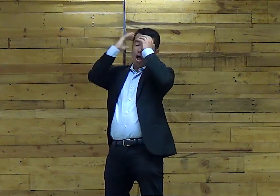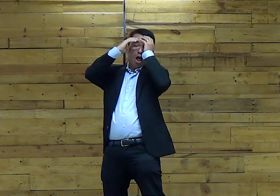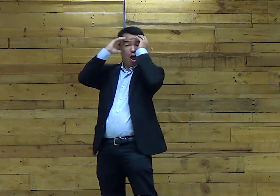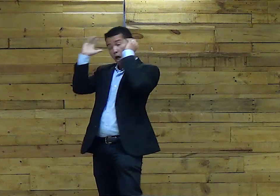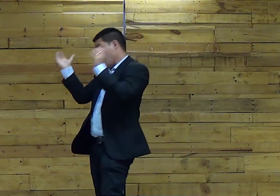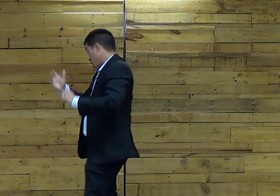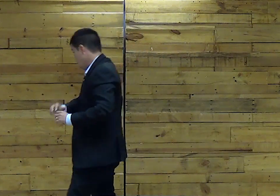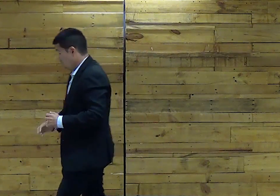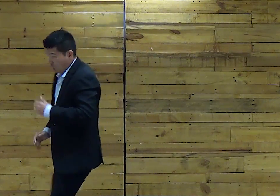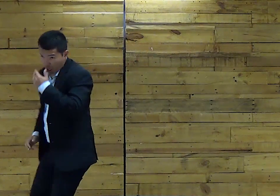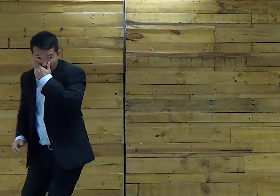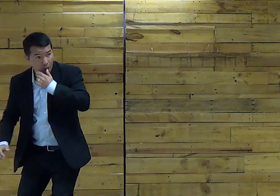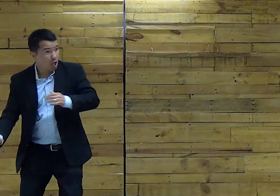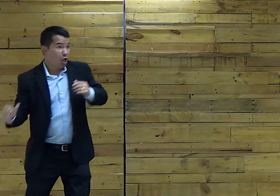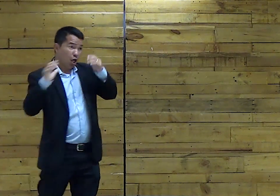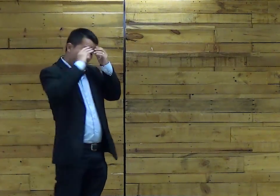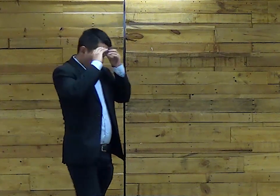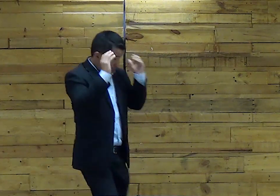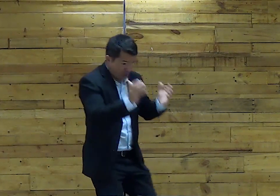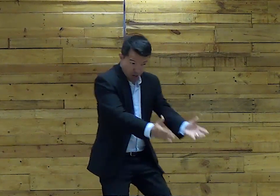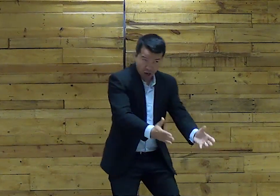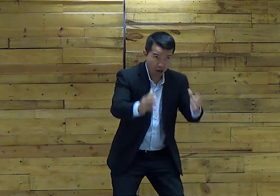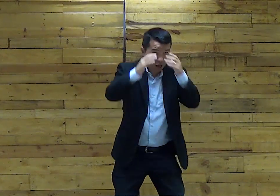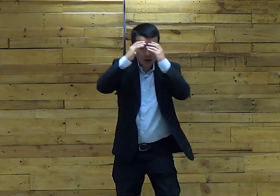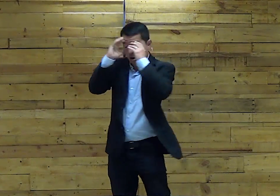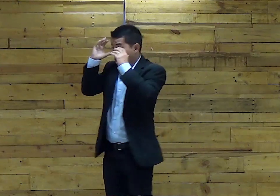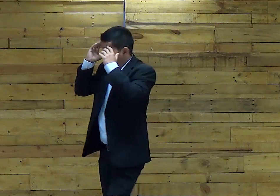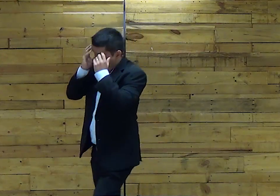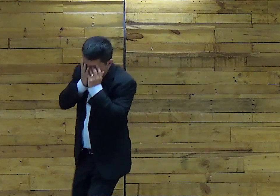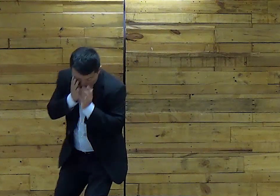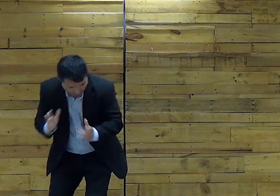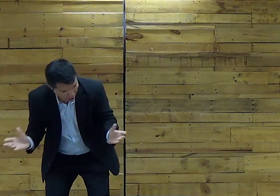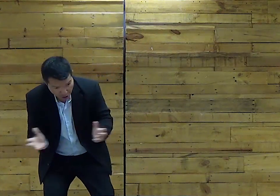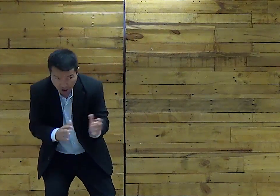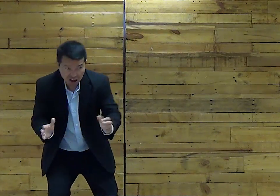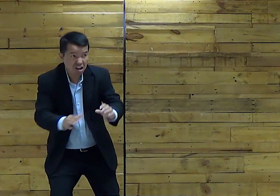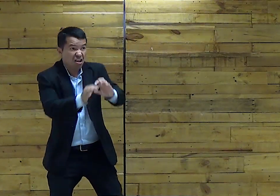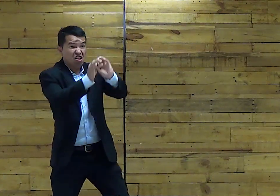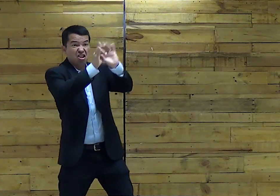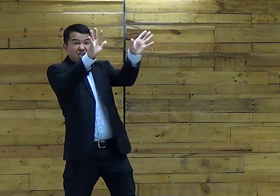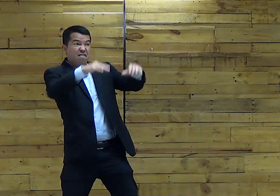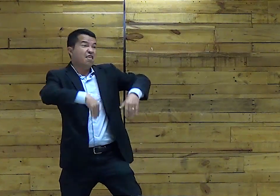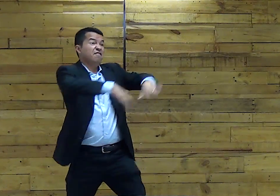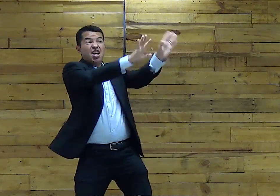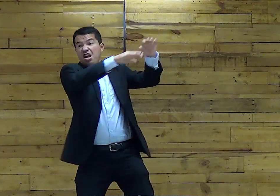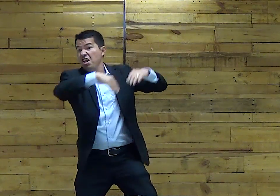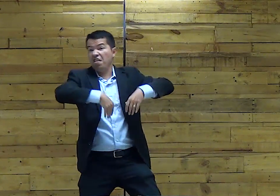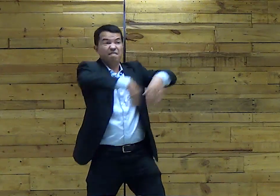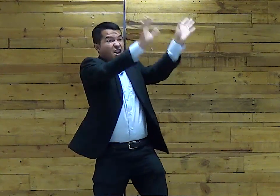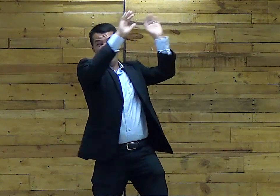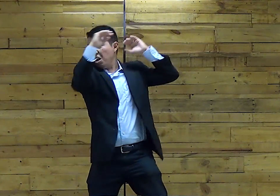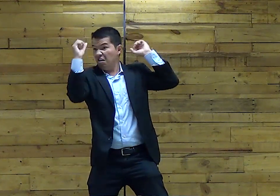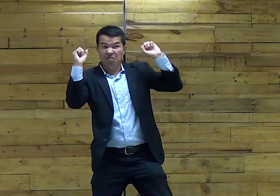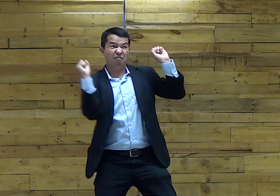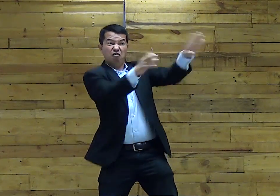faraó Então ficou Apavorado Desesperado E disse Vai